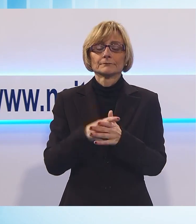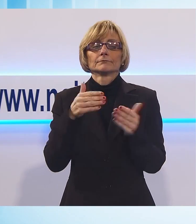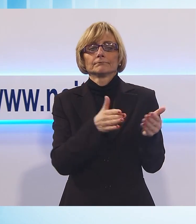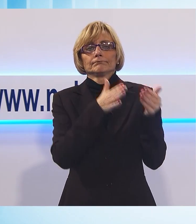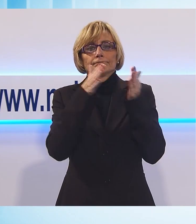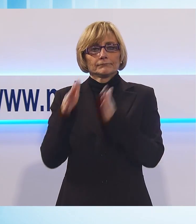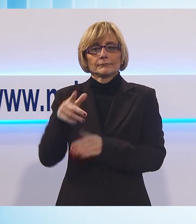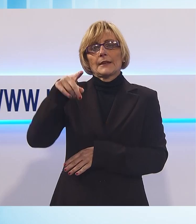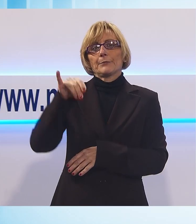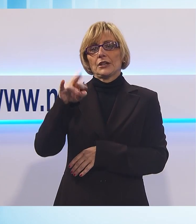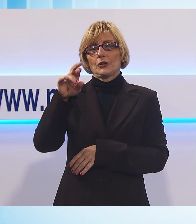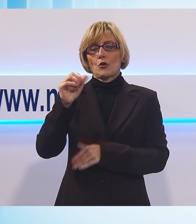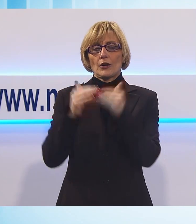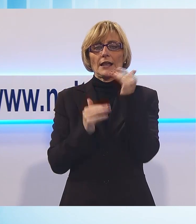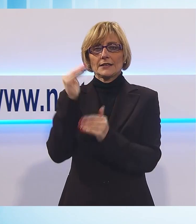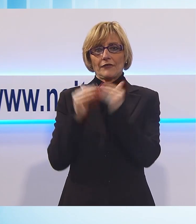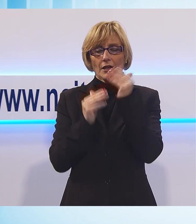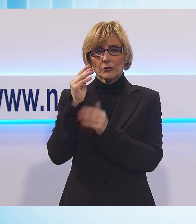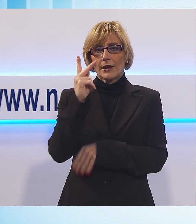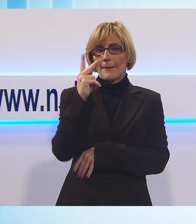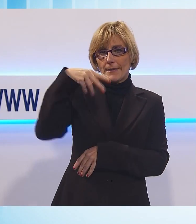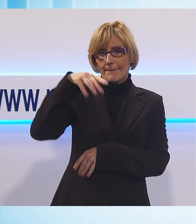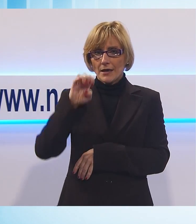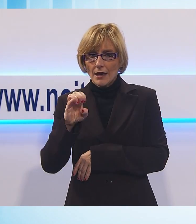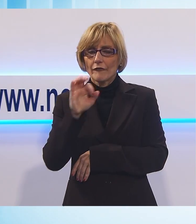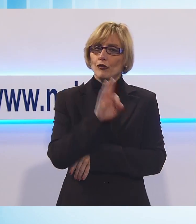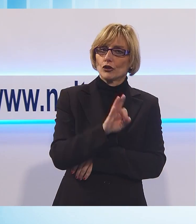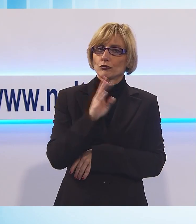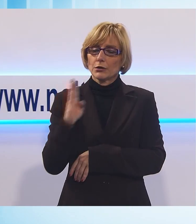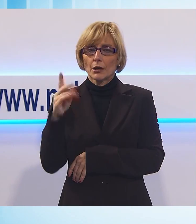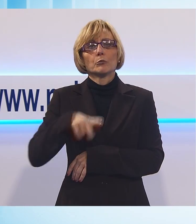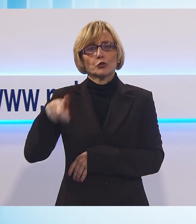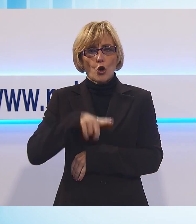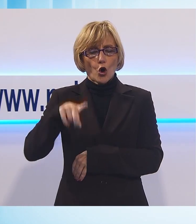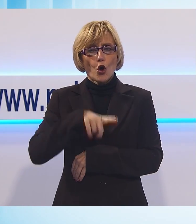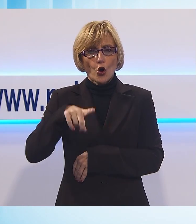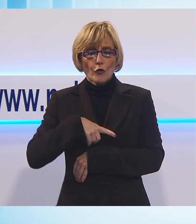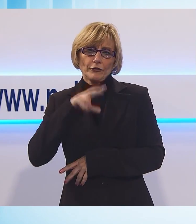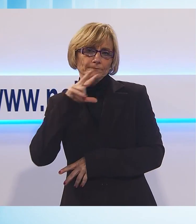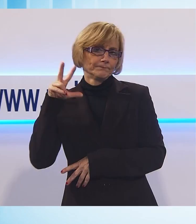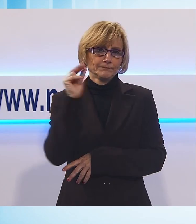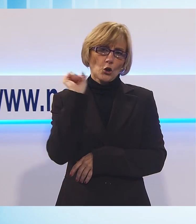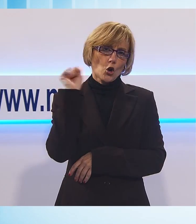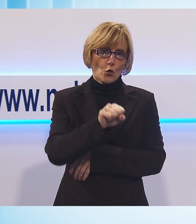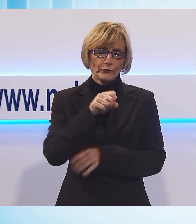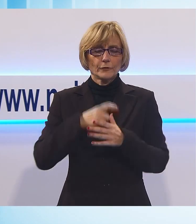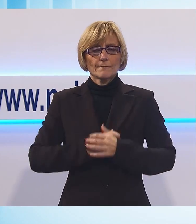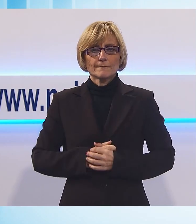gasificatore della KME di Fornaci di Barga, anche la provincia si schiera apertamente contro questa idea.